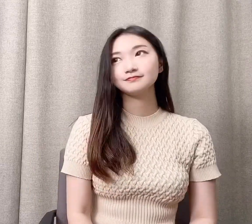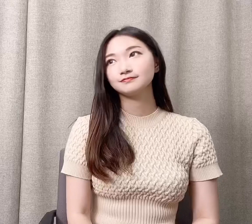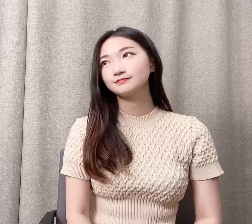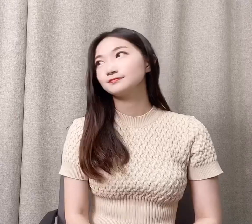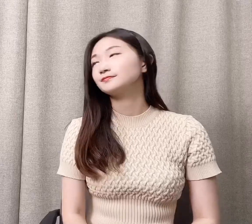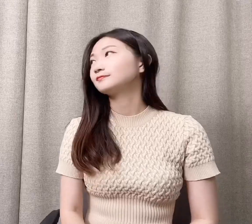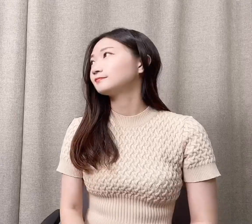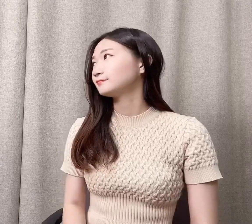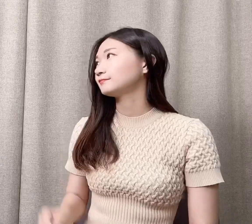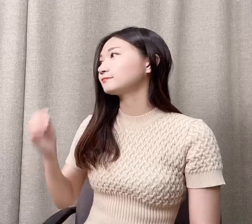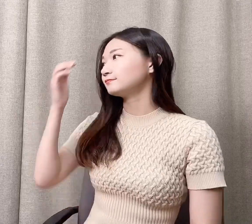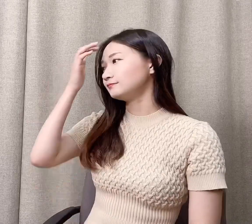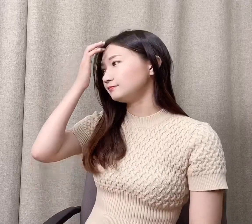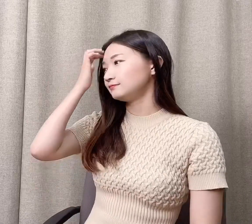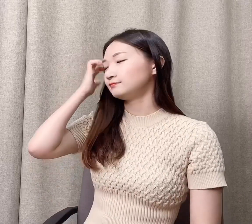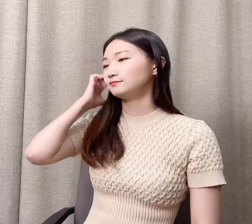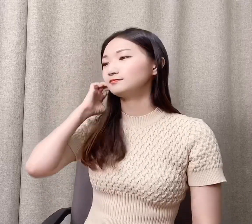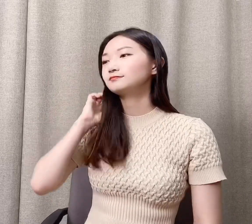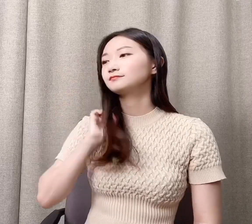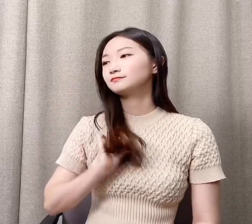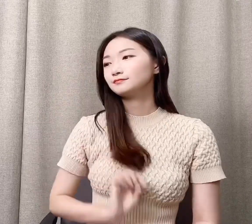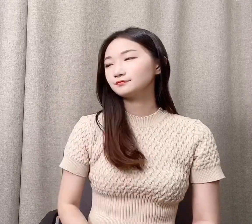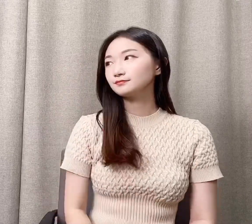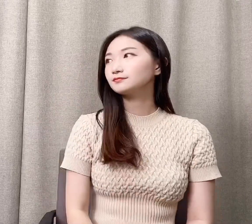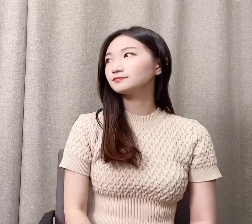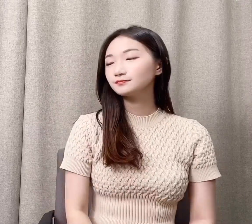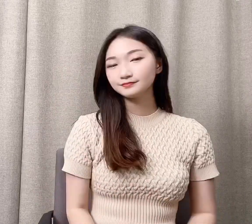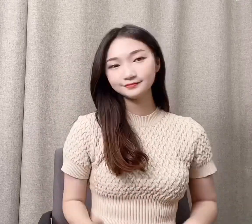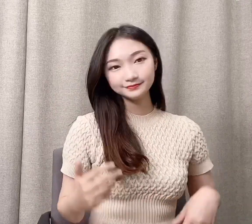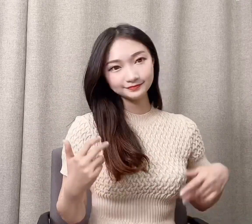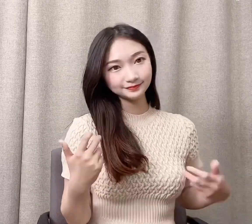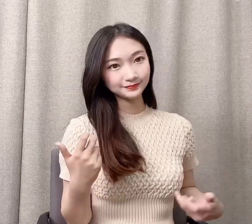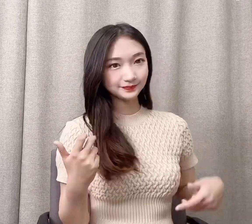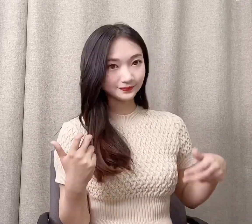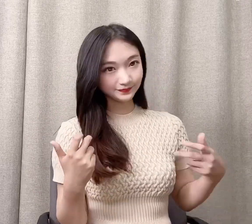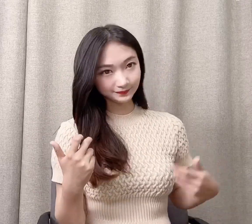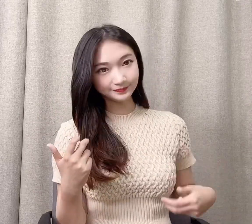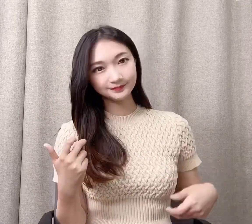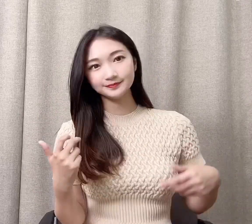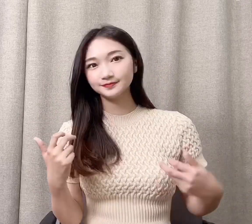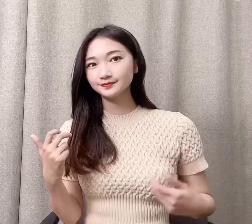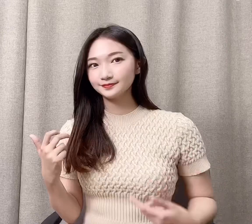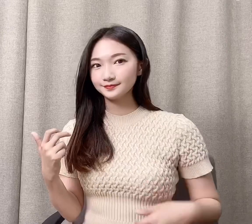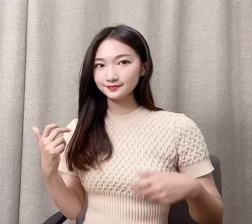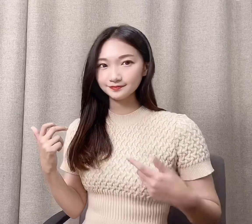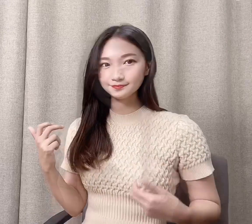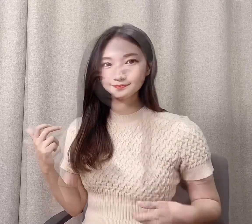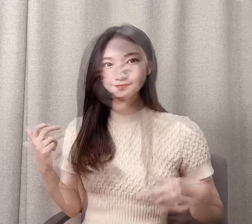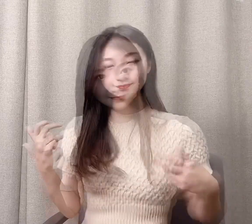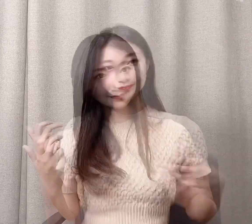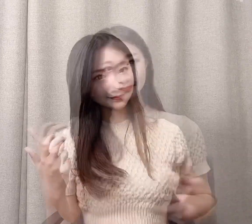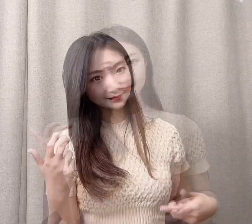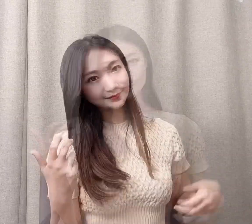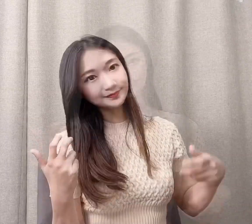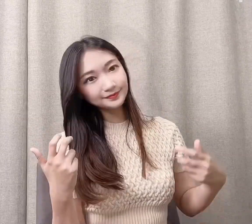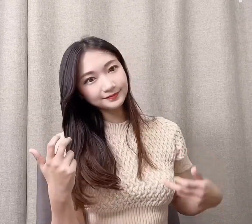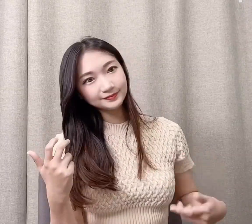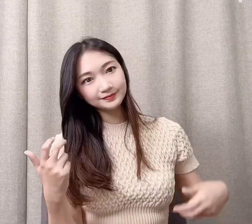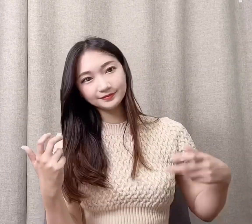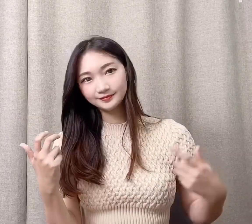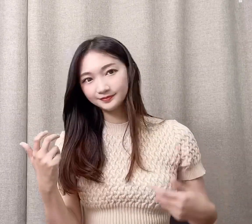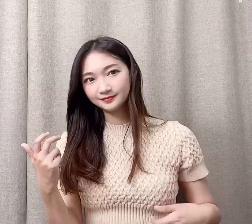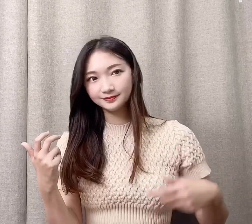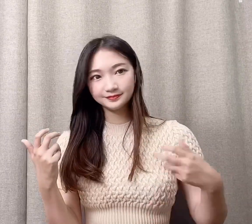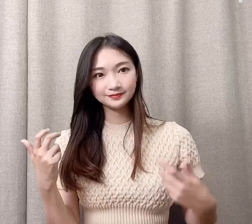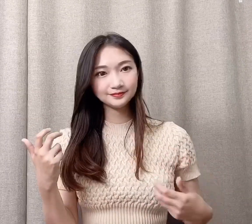멋지게